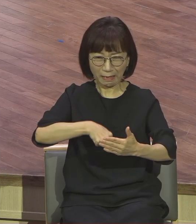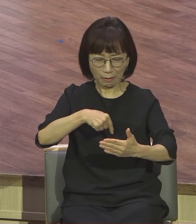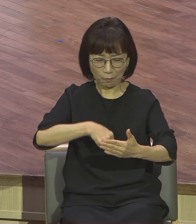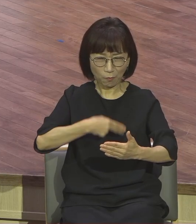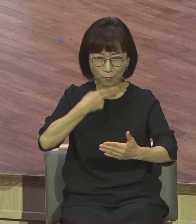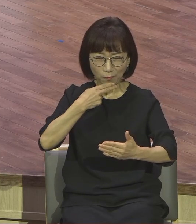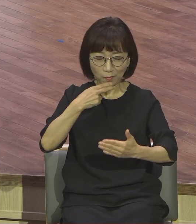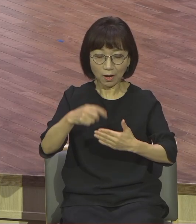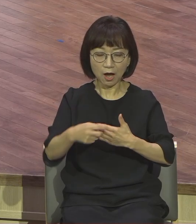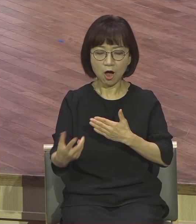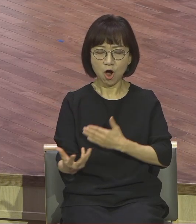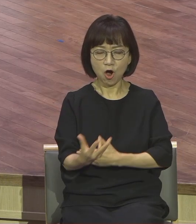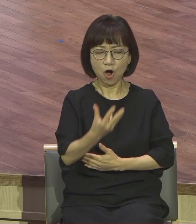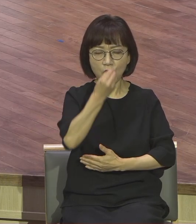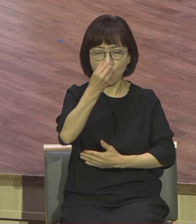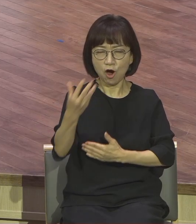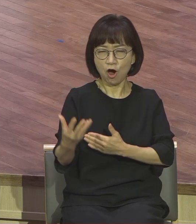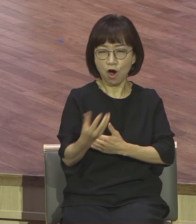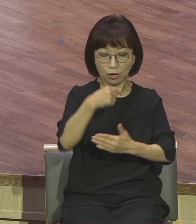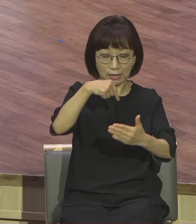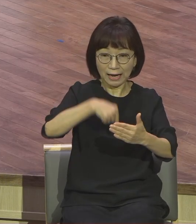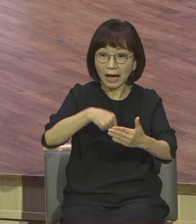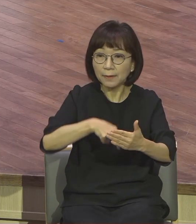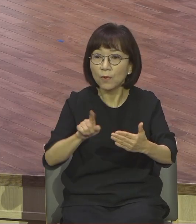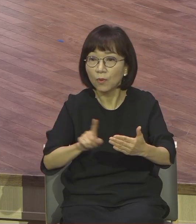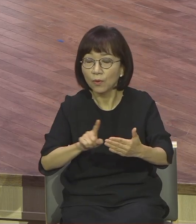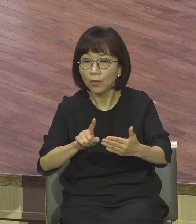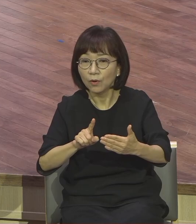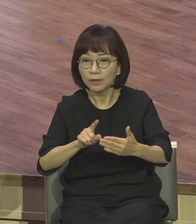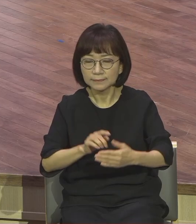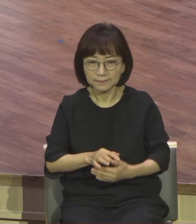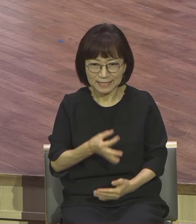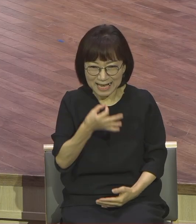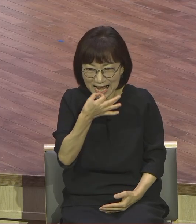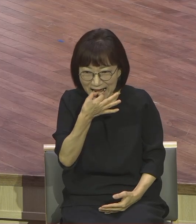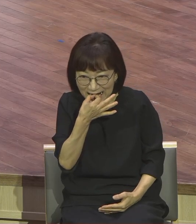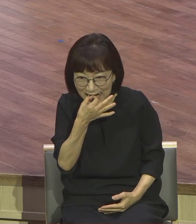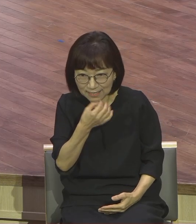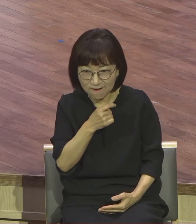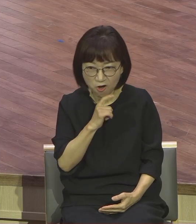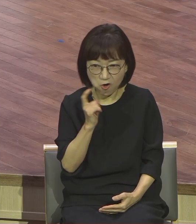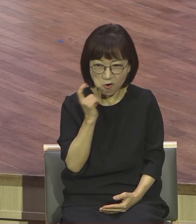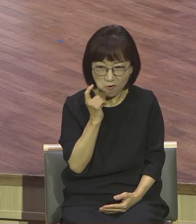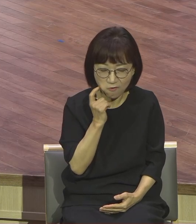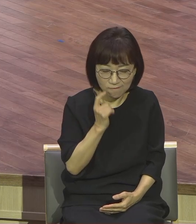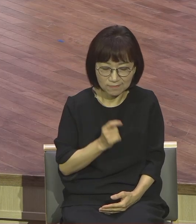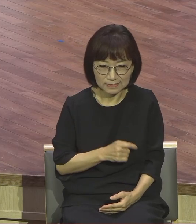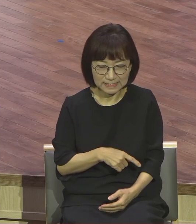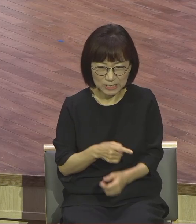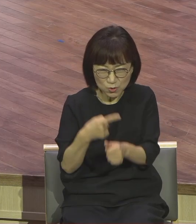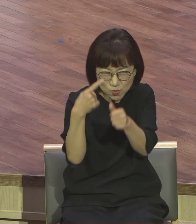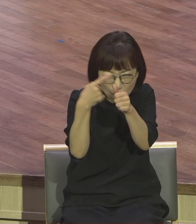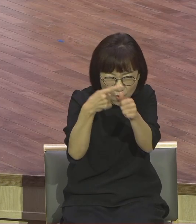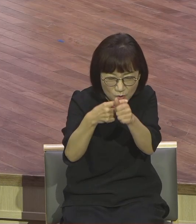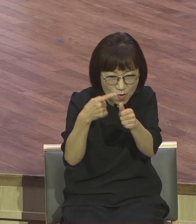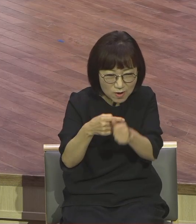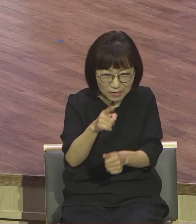그냐말로 내면으로는 탐욕과 거짓과 피난과 정제에 가득 찬